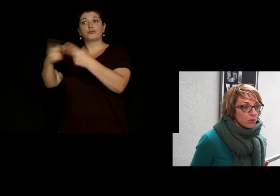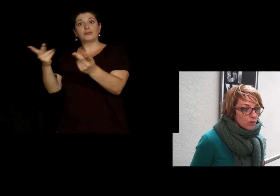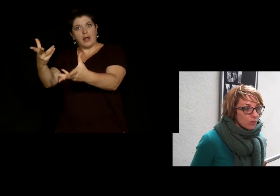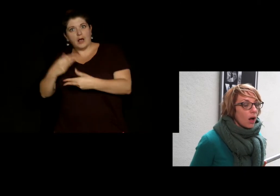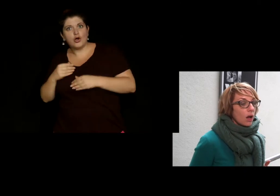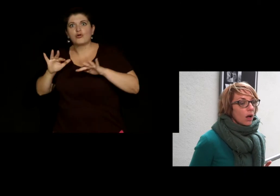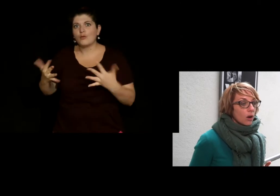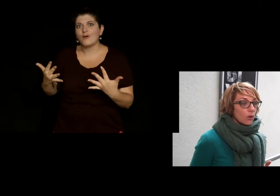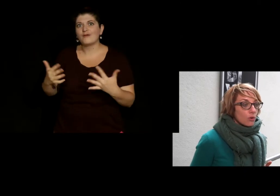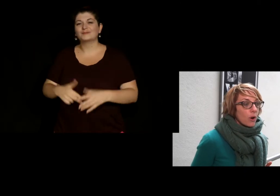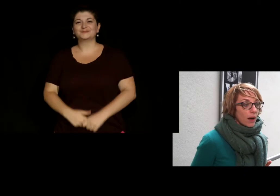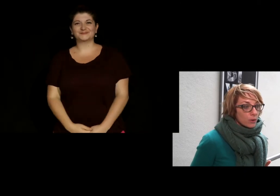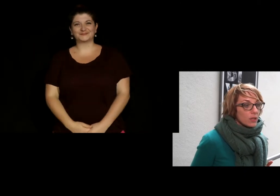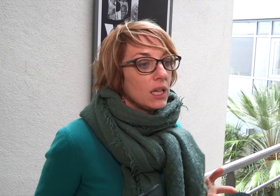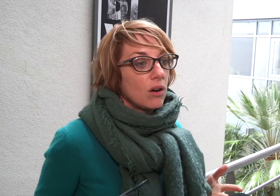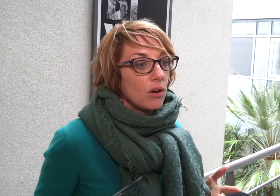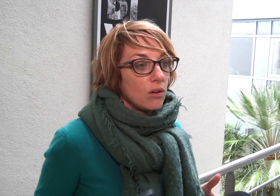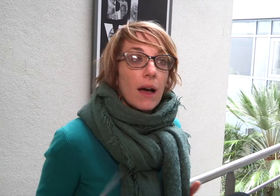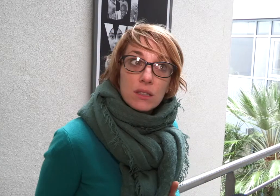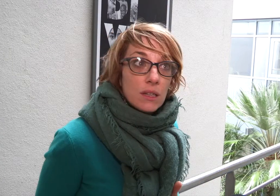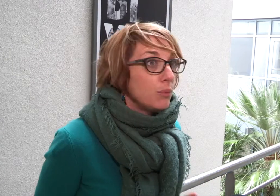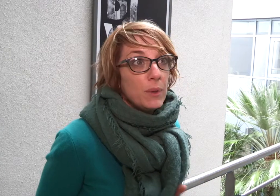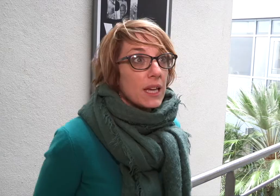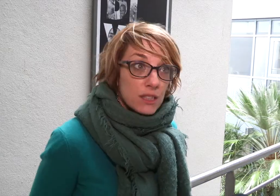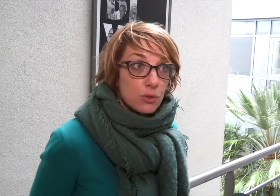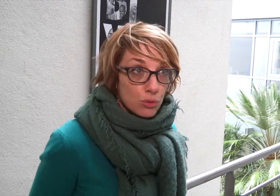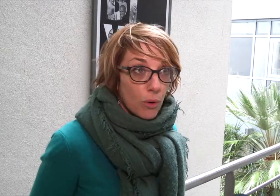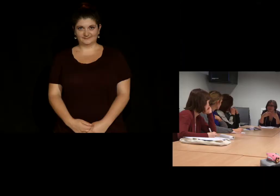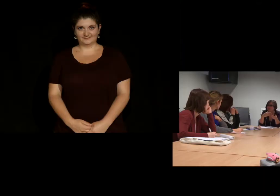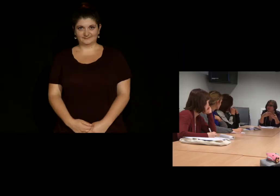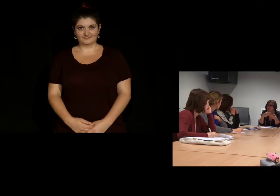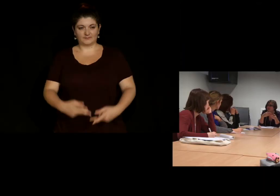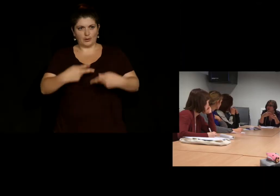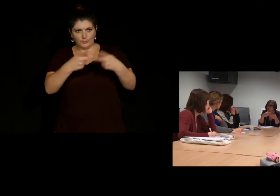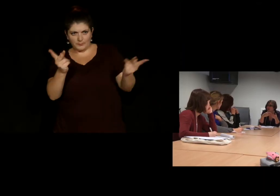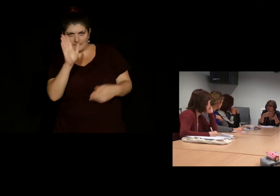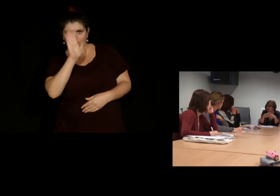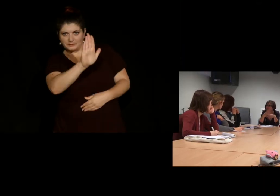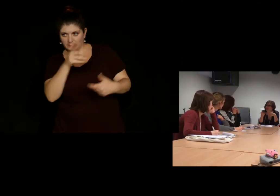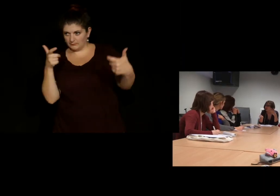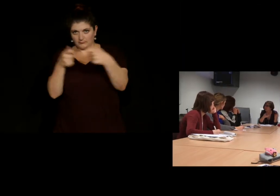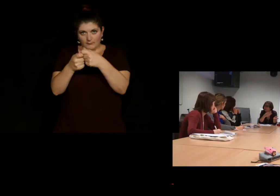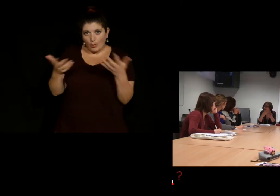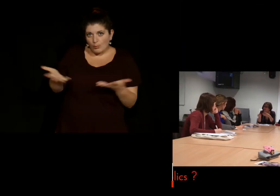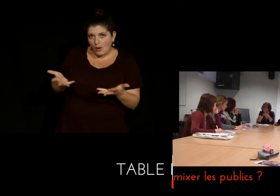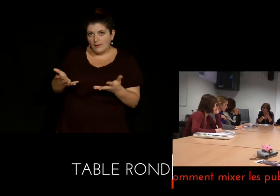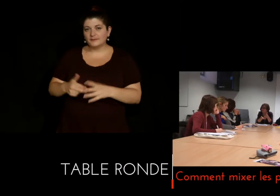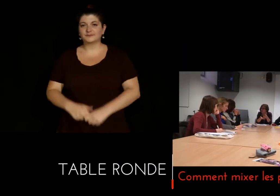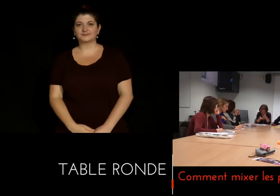sur comment accueillir les publics et les artistes sourds Qu'est-ce qui va pouvoir convenir à quel type de public